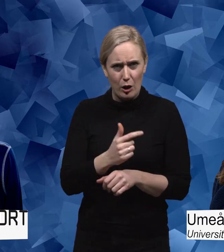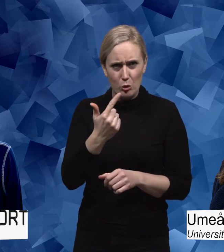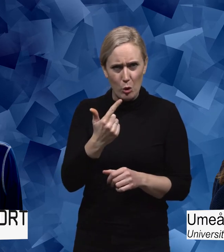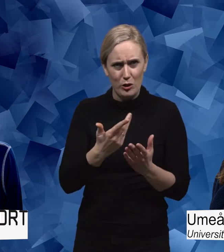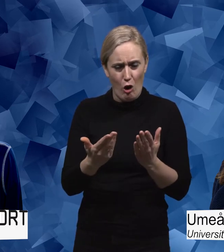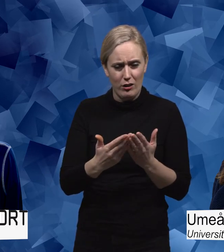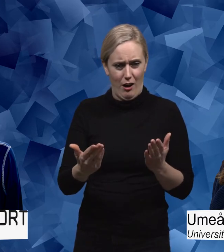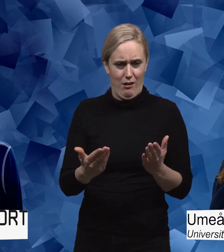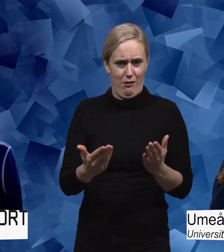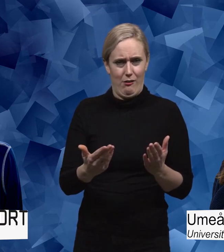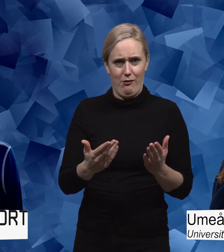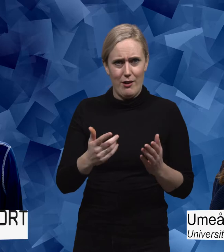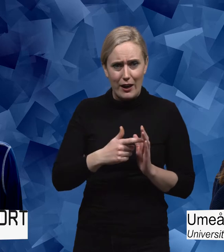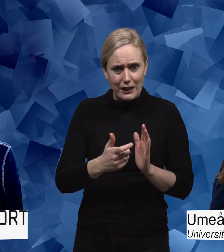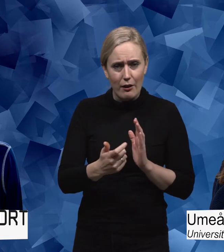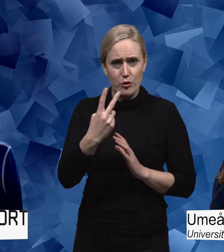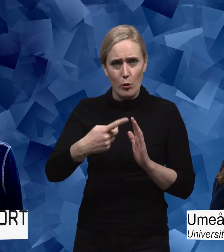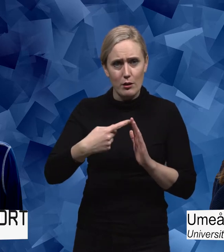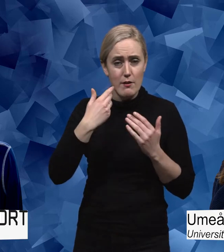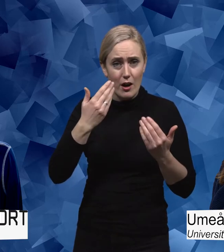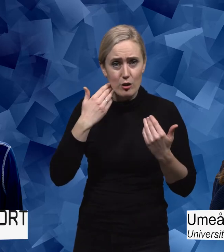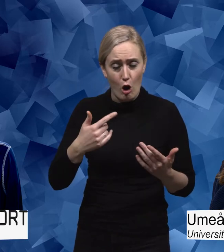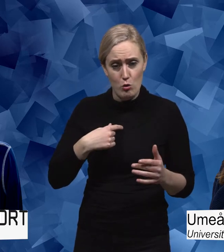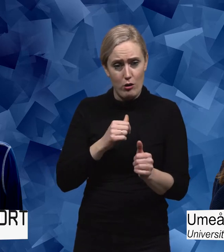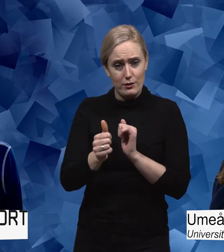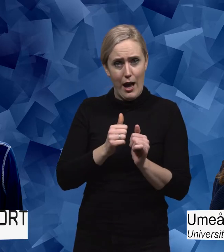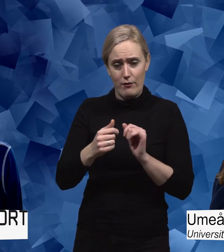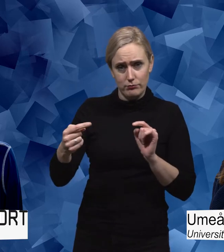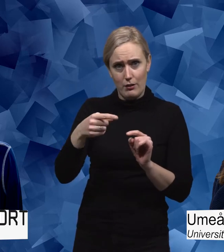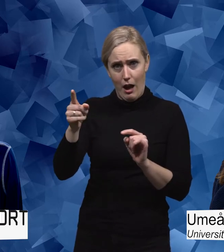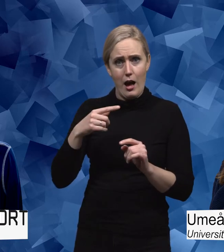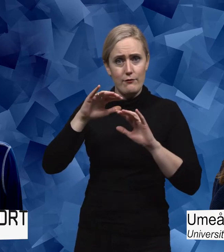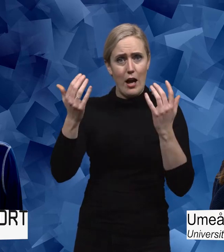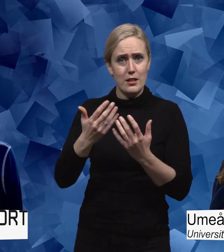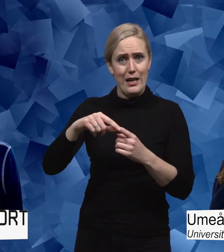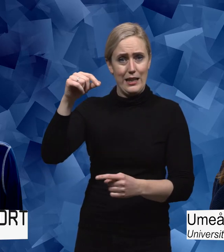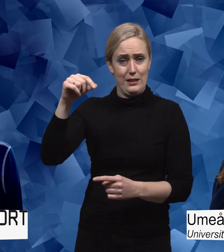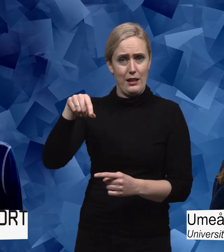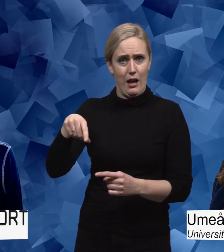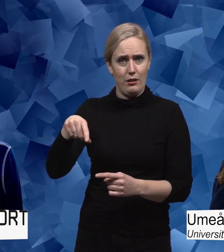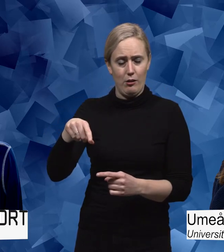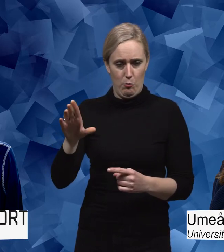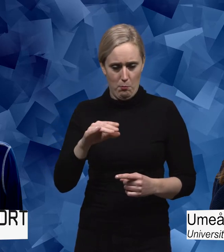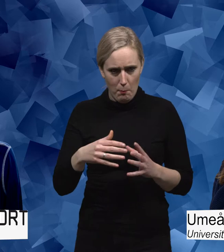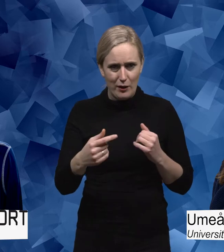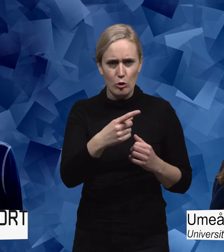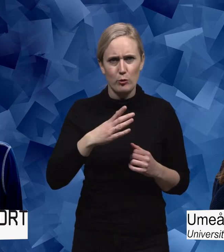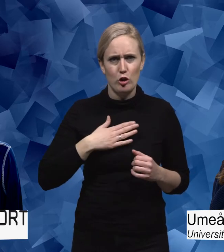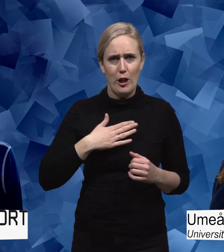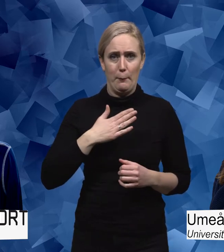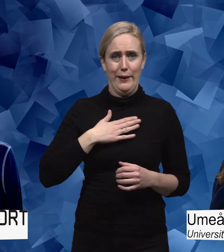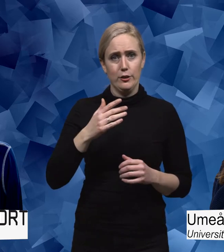veckan, två timmar om dagen eller vad det nu kan vara, och tävlar mot världseliten. Om min största seger är att jag övervinner min